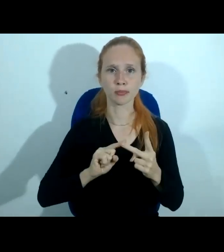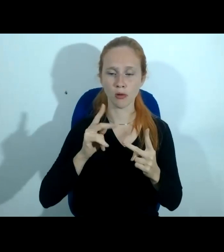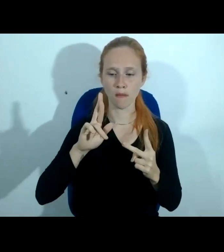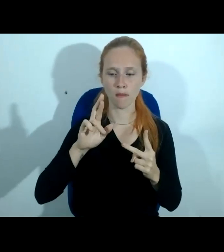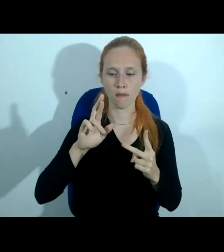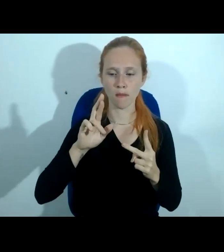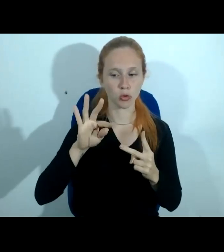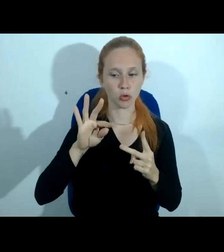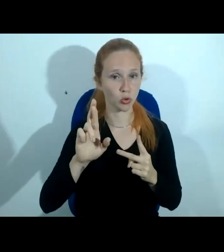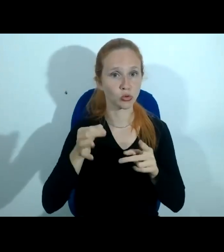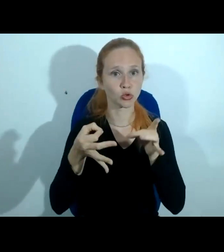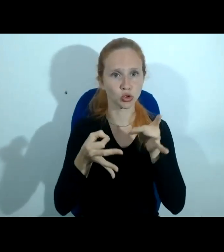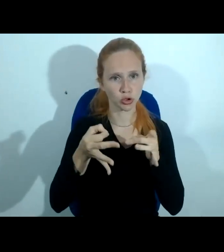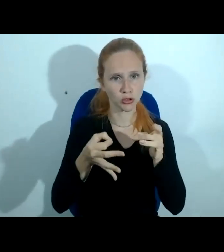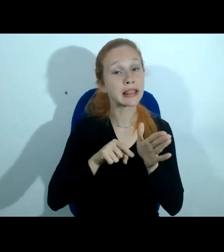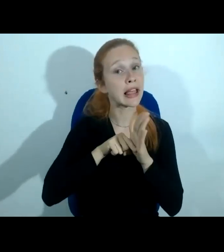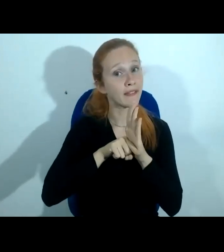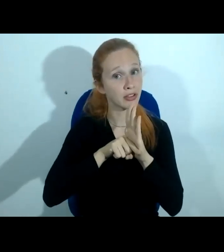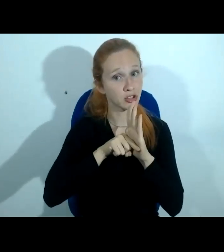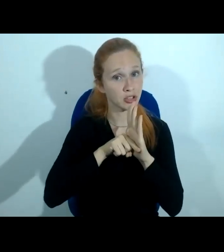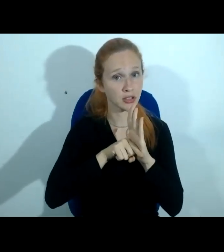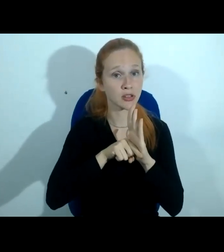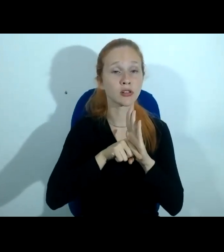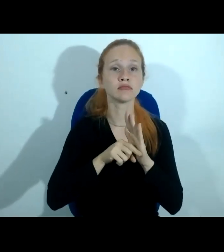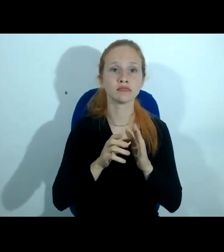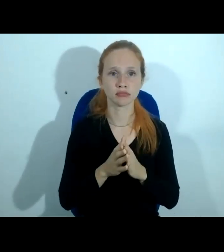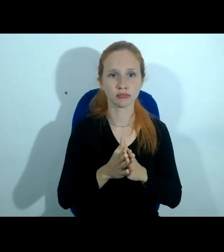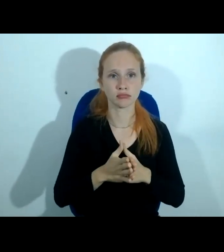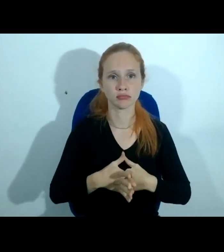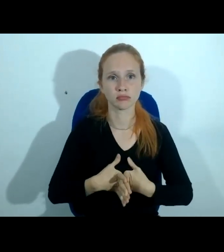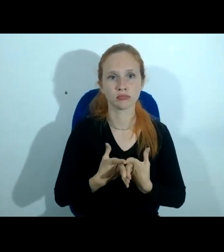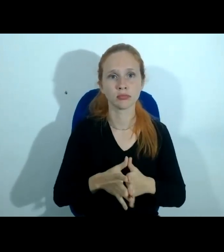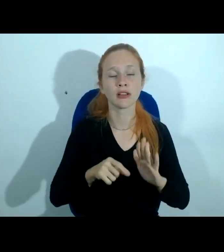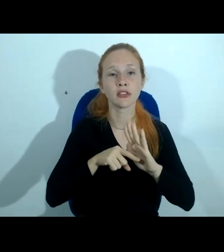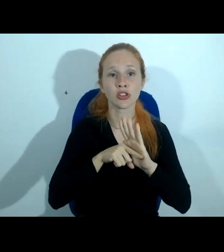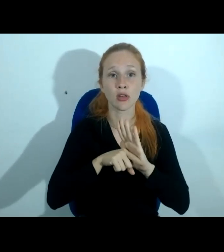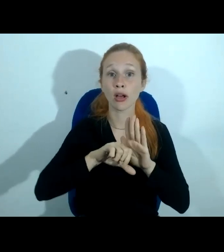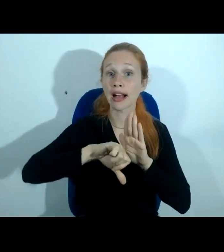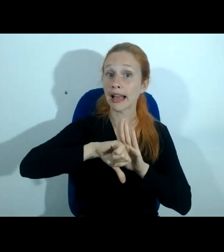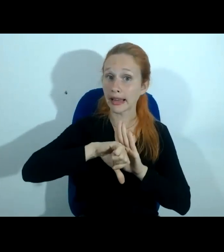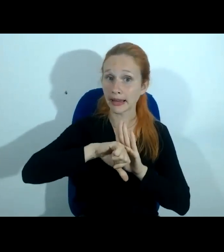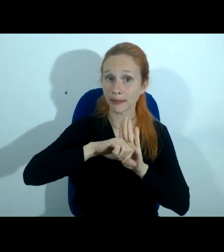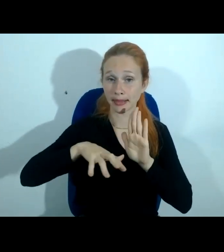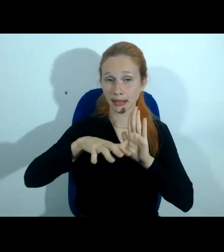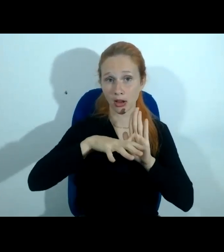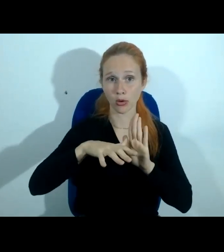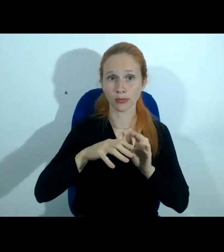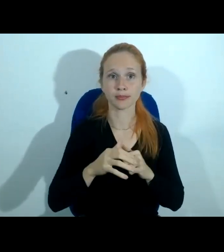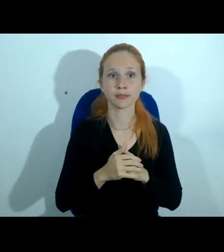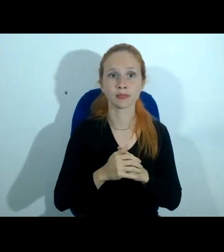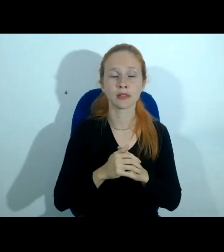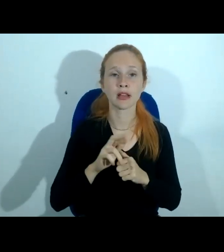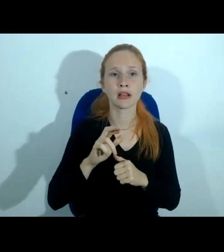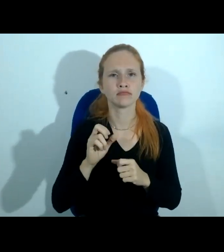do mundo alto de investigação, um do procedimento de investigação criminal e o outro, não raras às